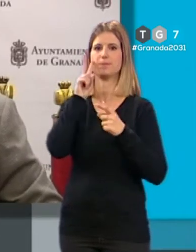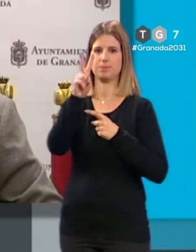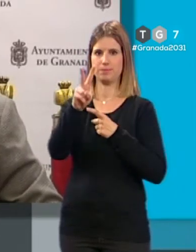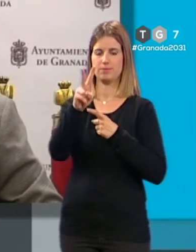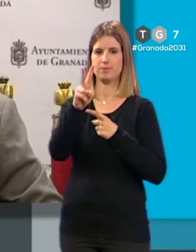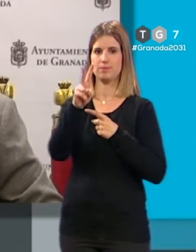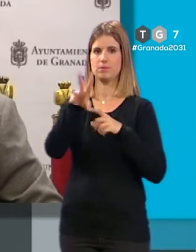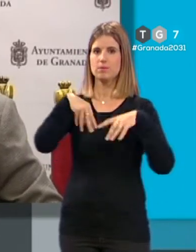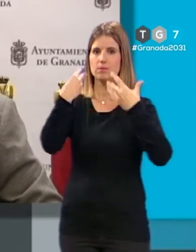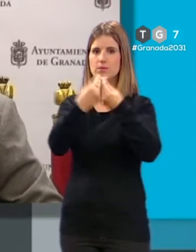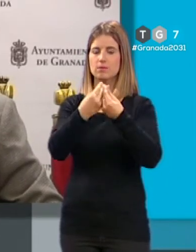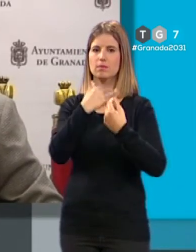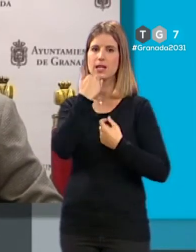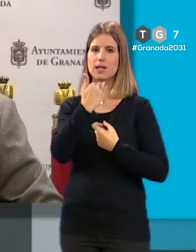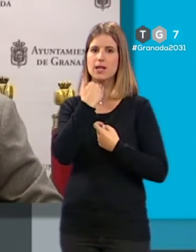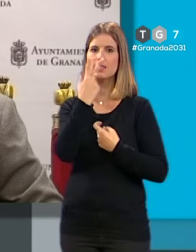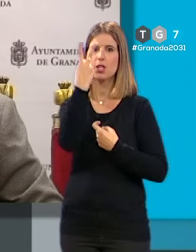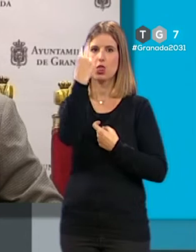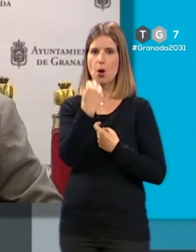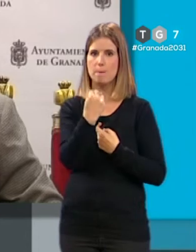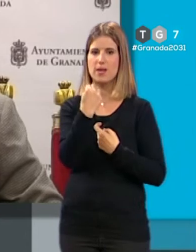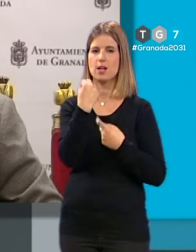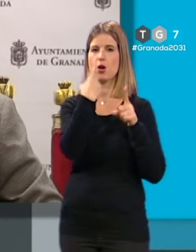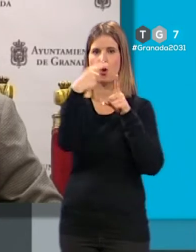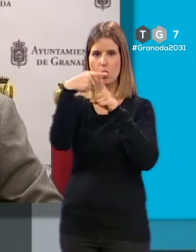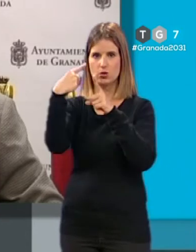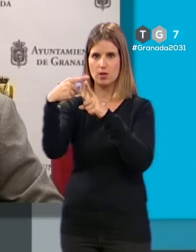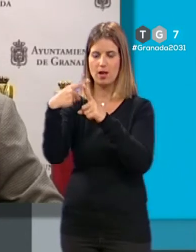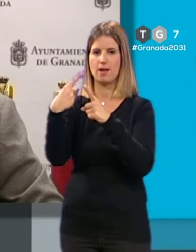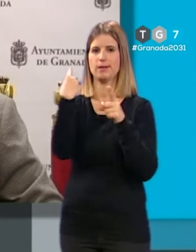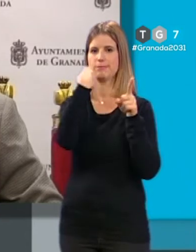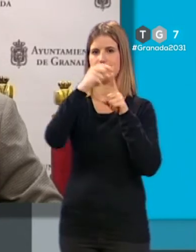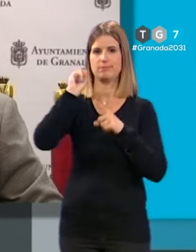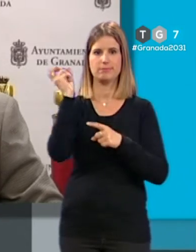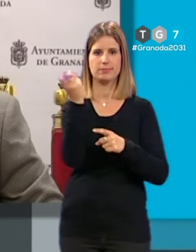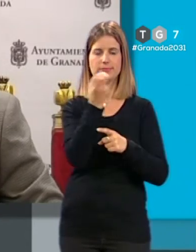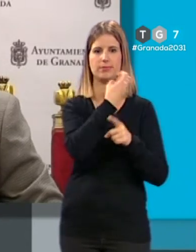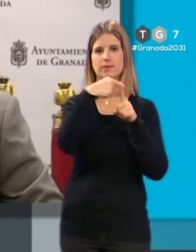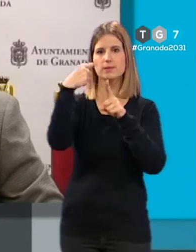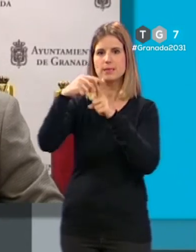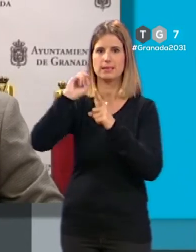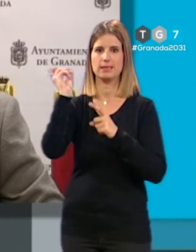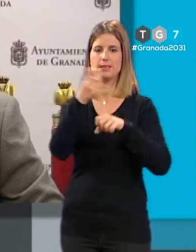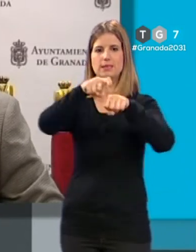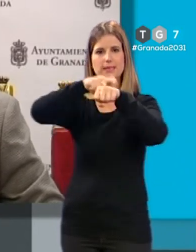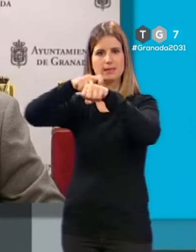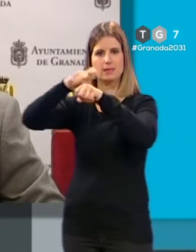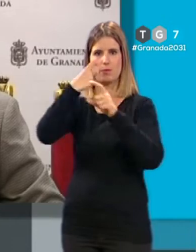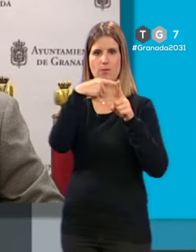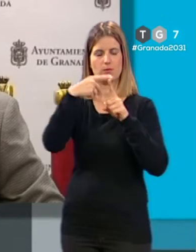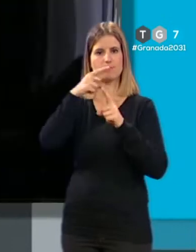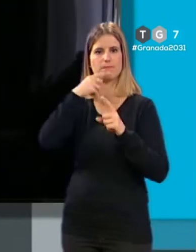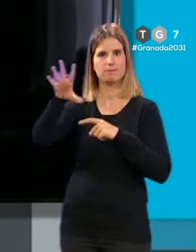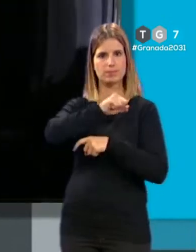han sido casi 2.000 piezas de diferente tipo las que se han